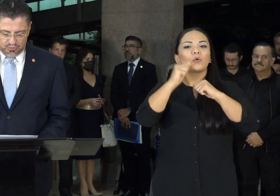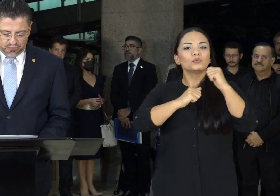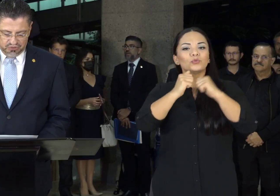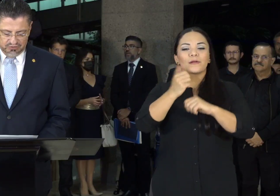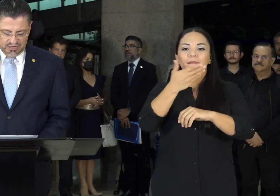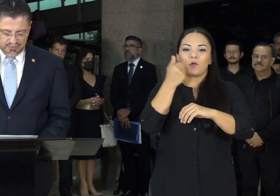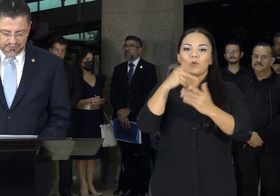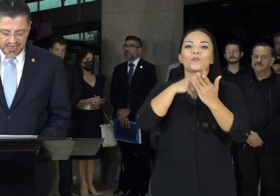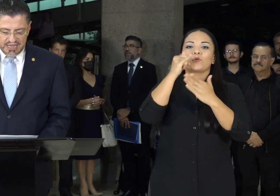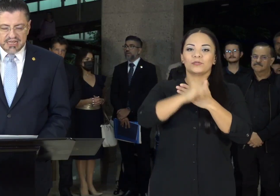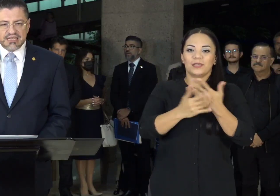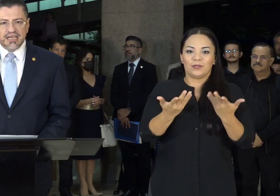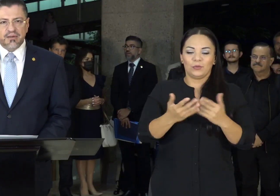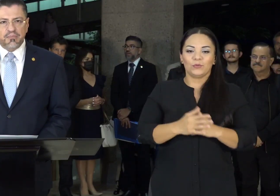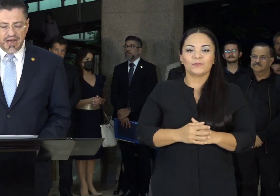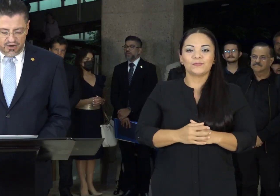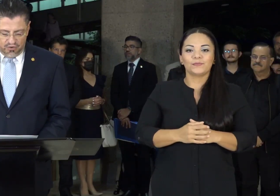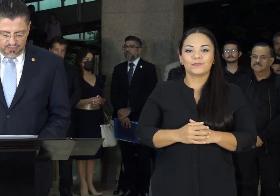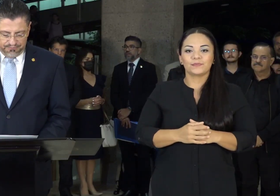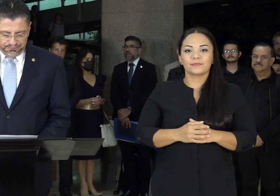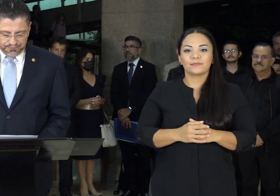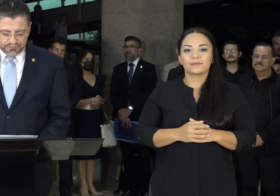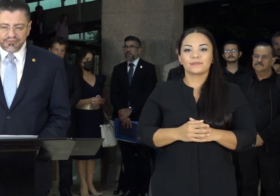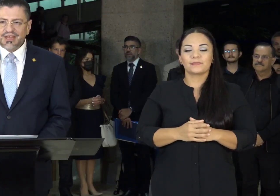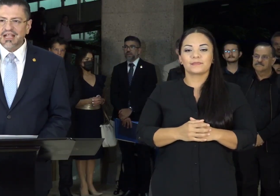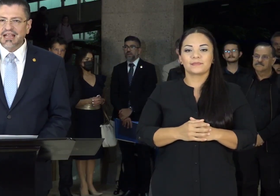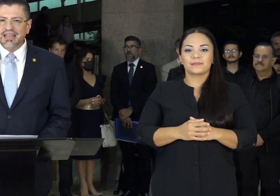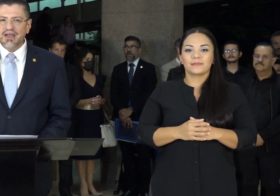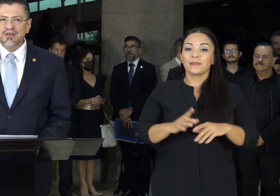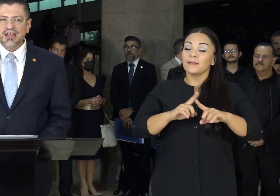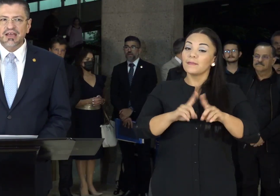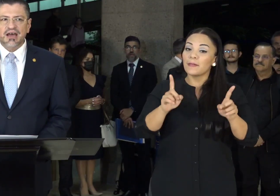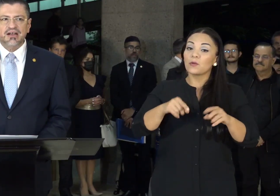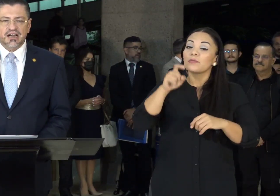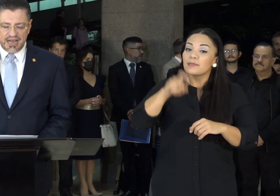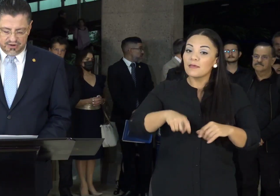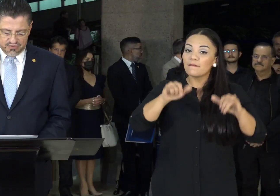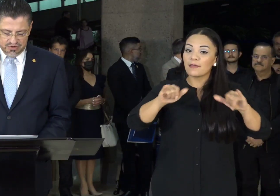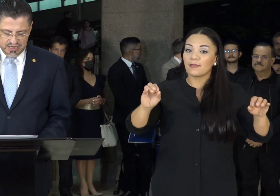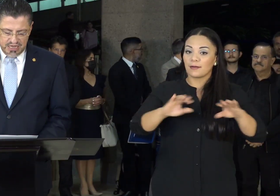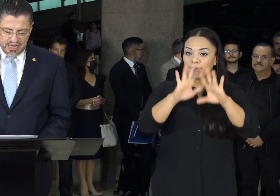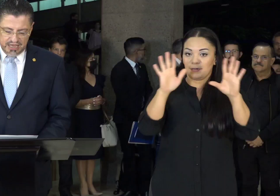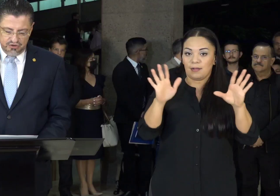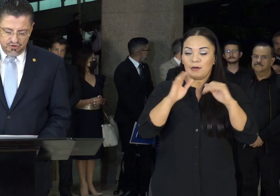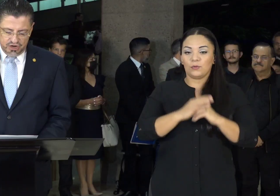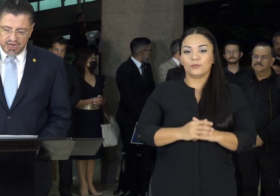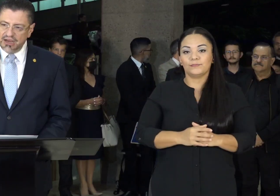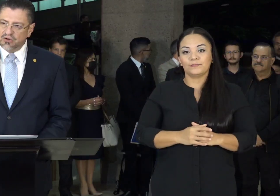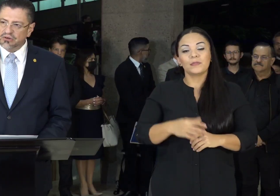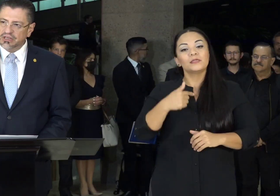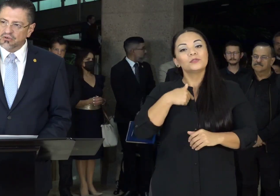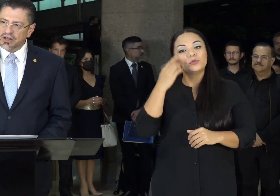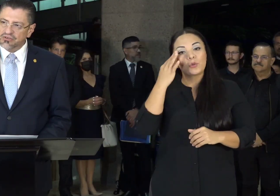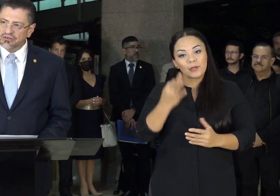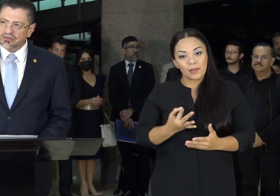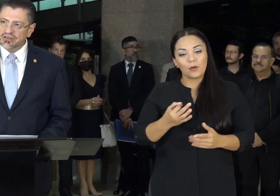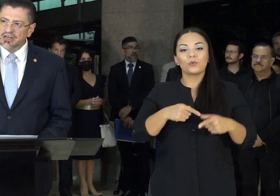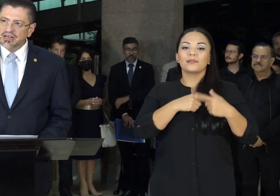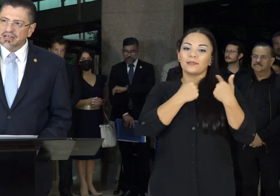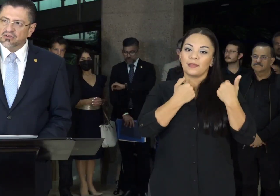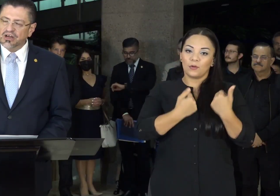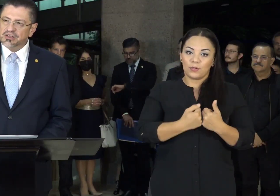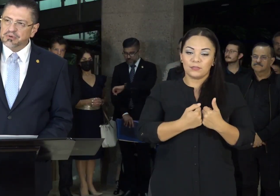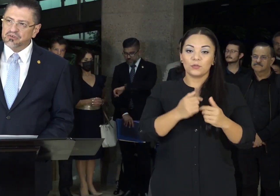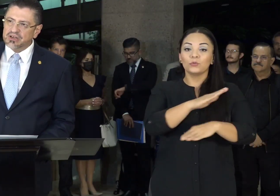proyecto posible. Sin embargo, debe quedar claro que yo creo de corazón